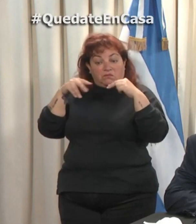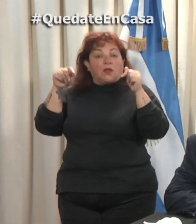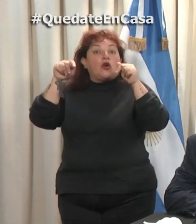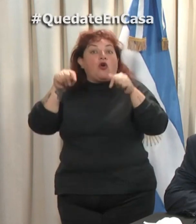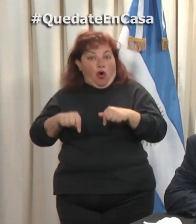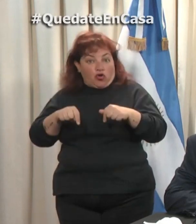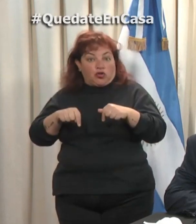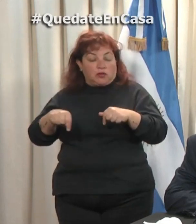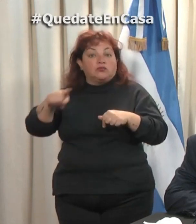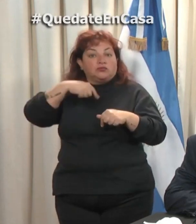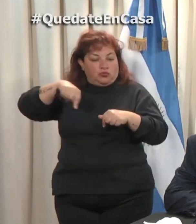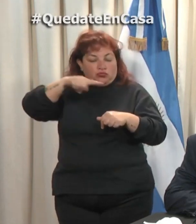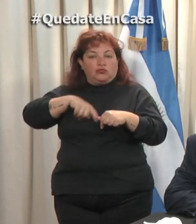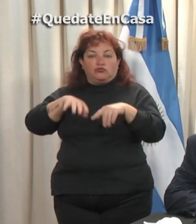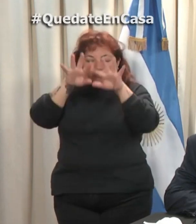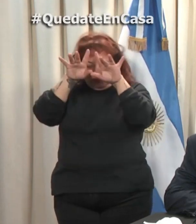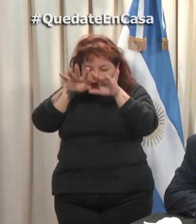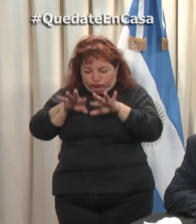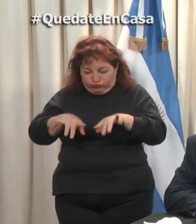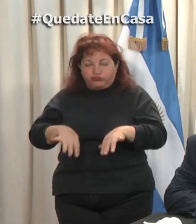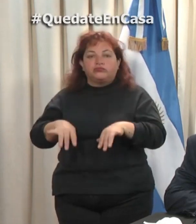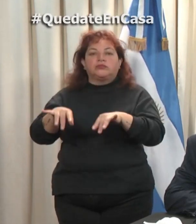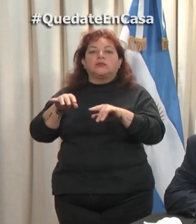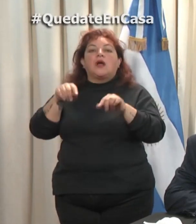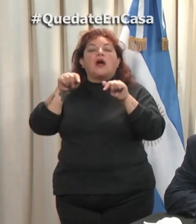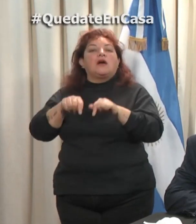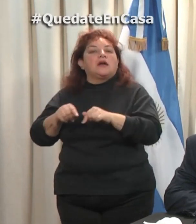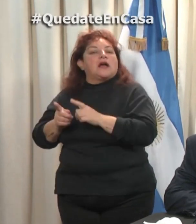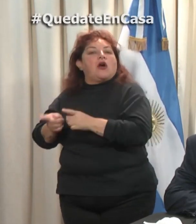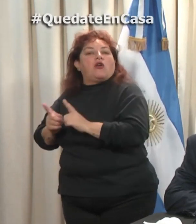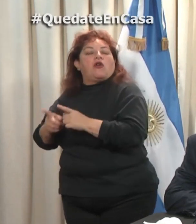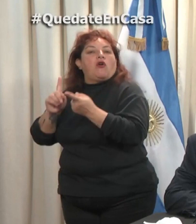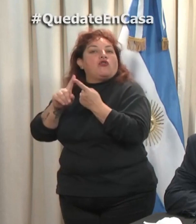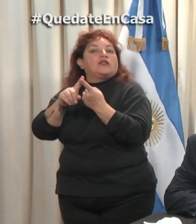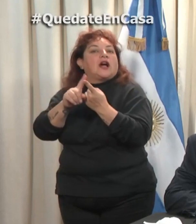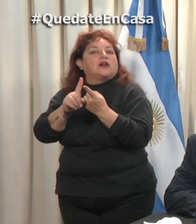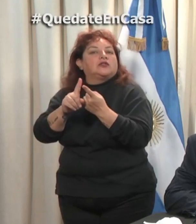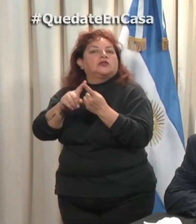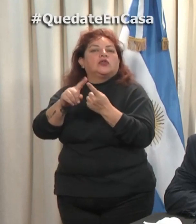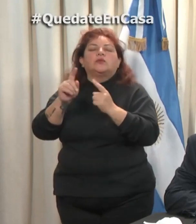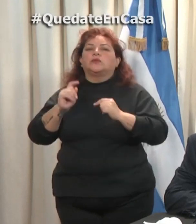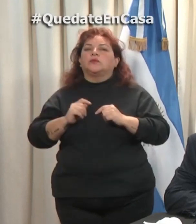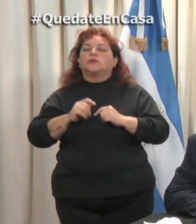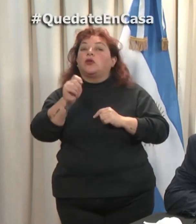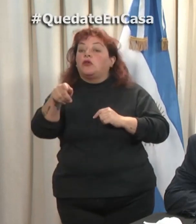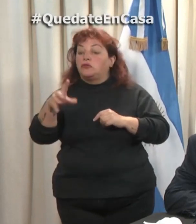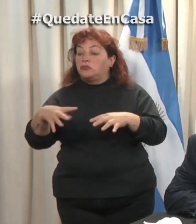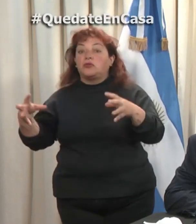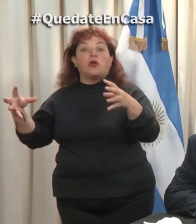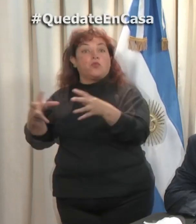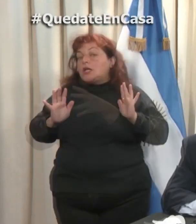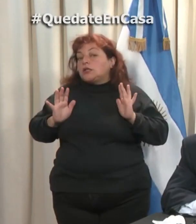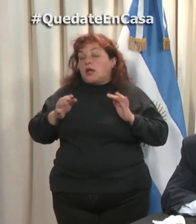vamos a sacar la norma que reglamenta, estamos en permanente contacto con el sector